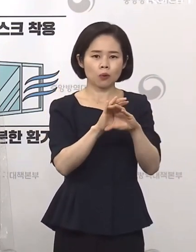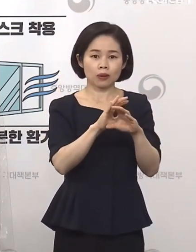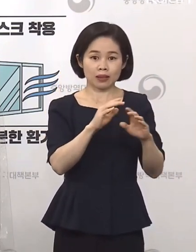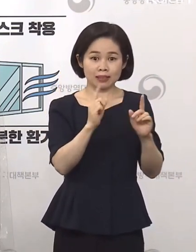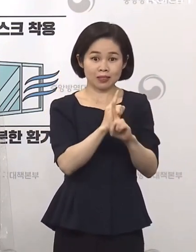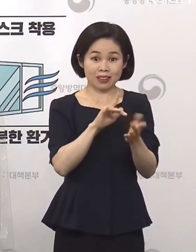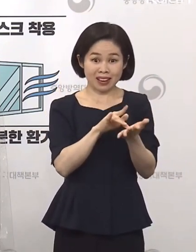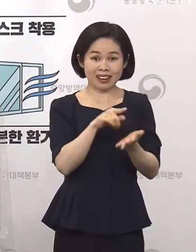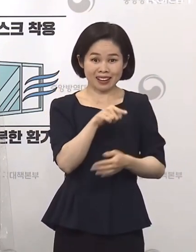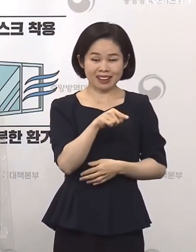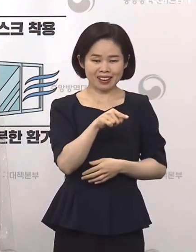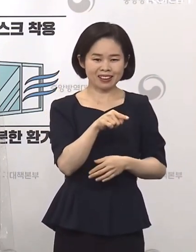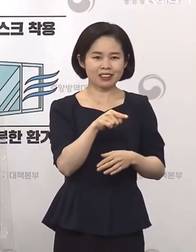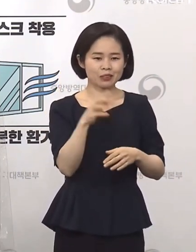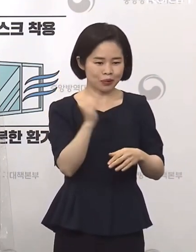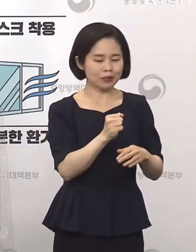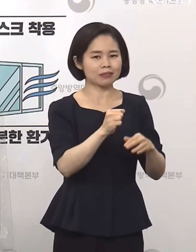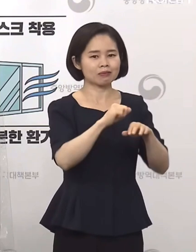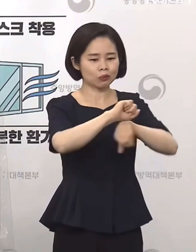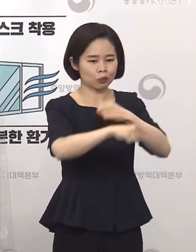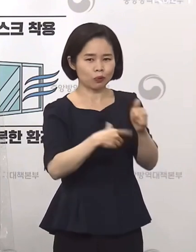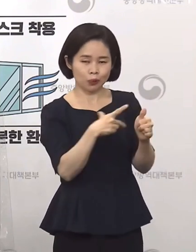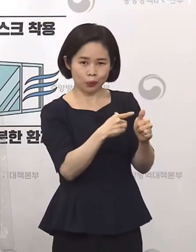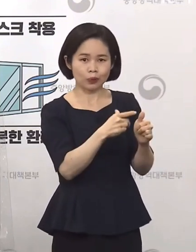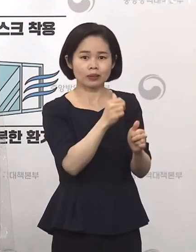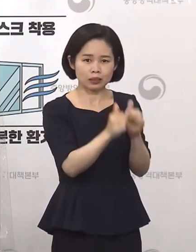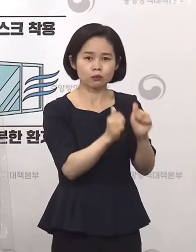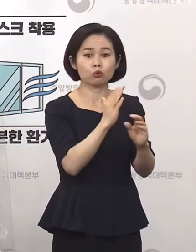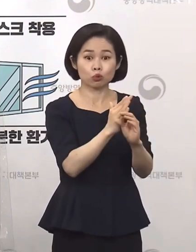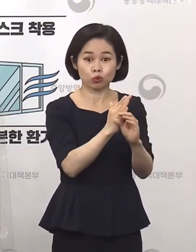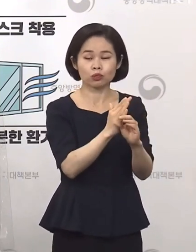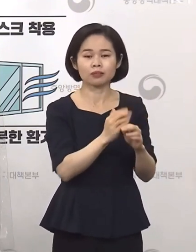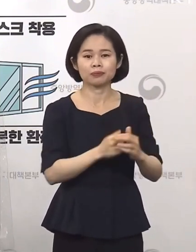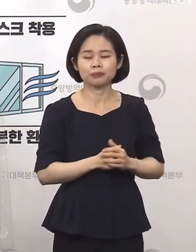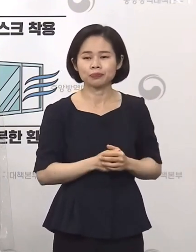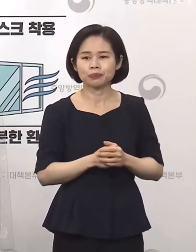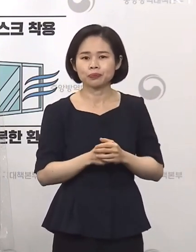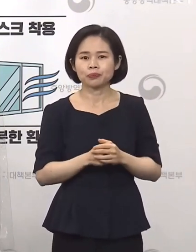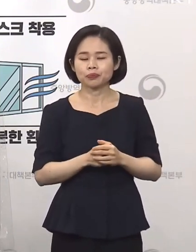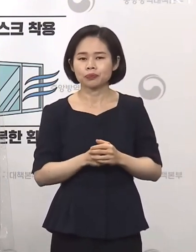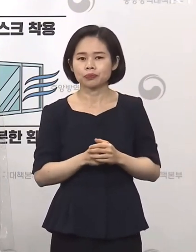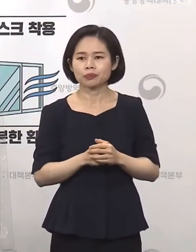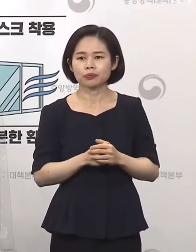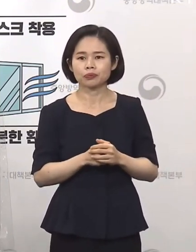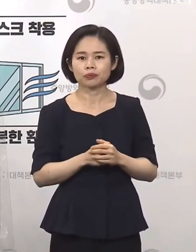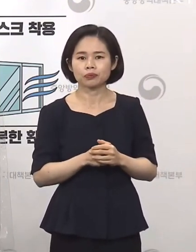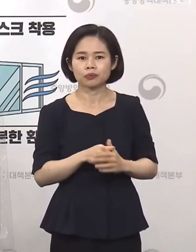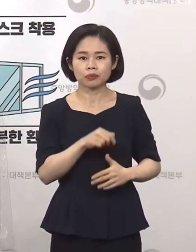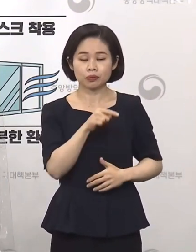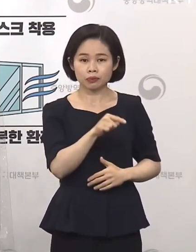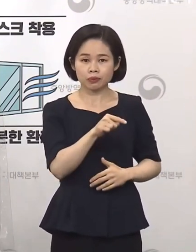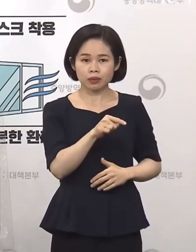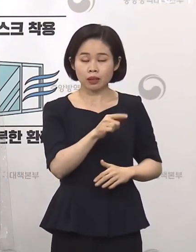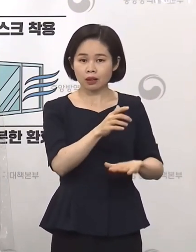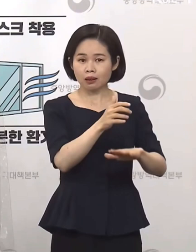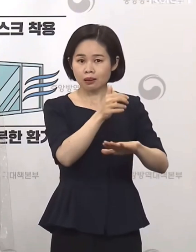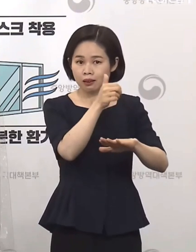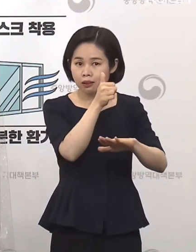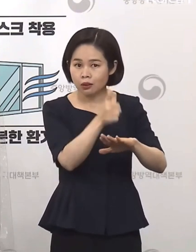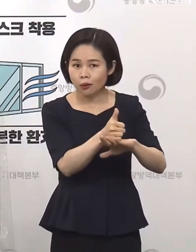일부의 지표는 현재까지로는 일단은 어느 정도는 좀 긍정적인